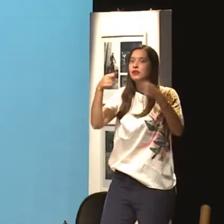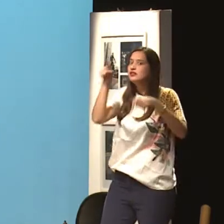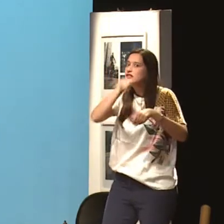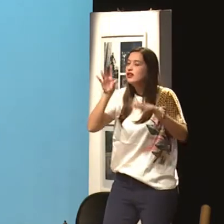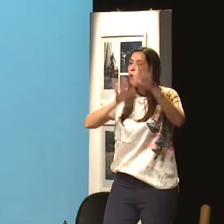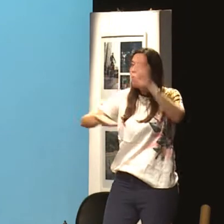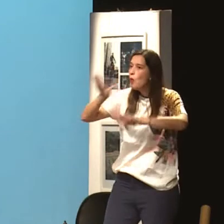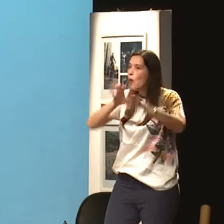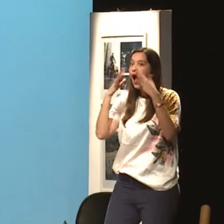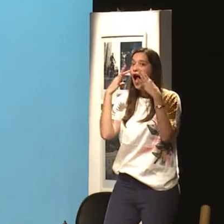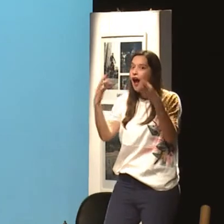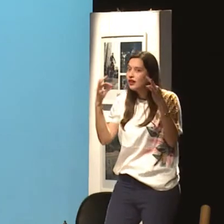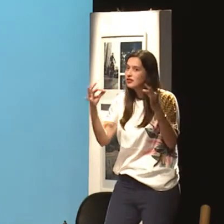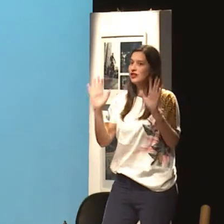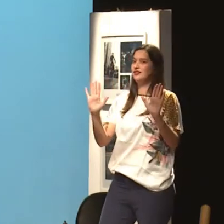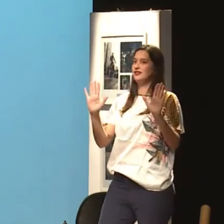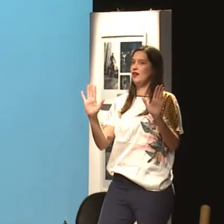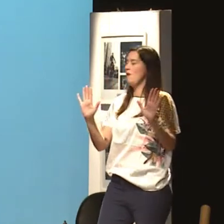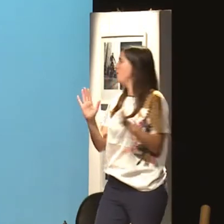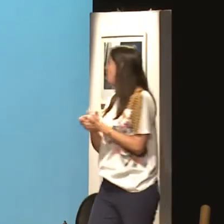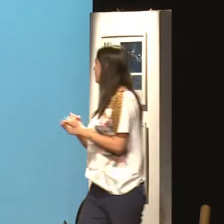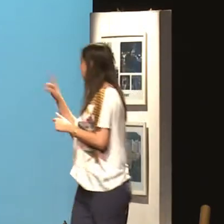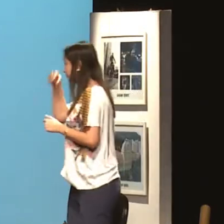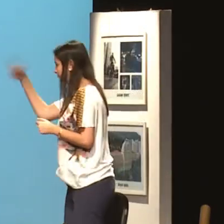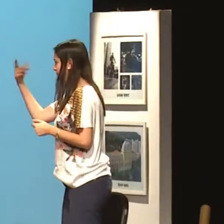A gente precisa ter cuidado com essas coisas, atenção com essas coisas que a gente vê.